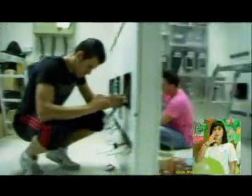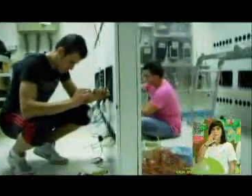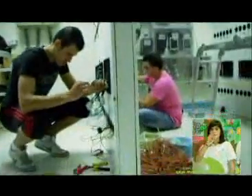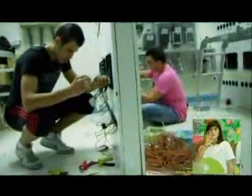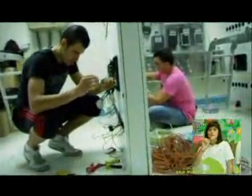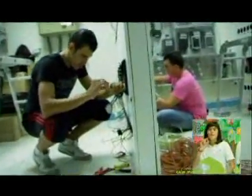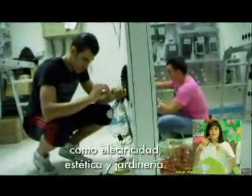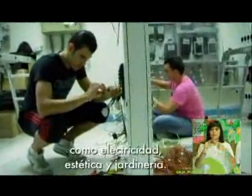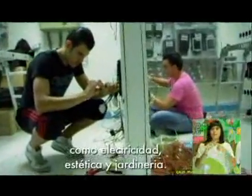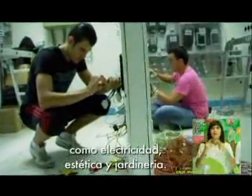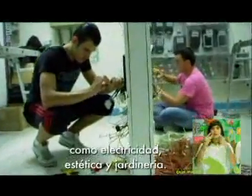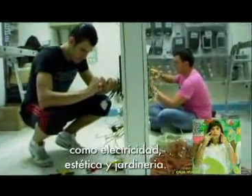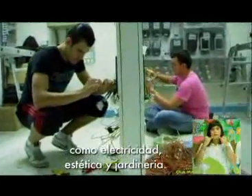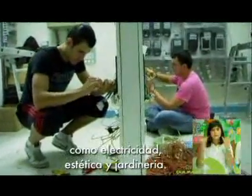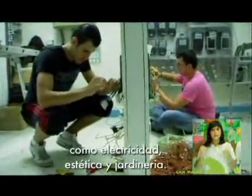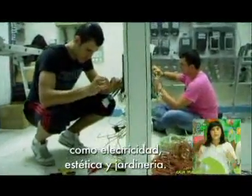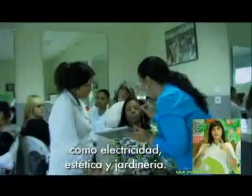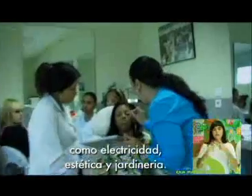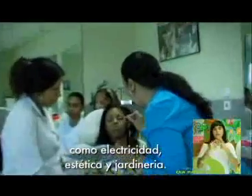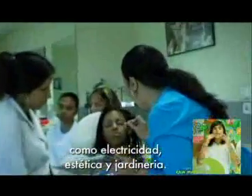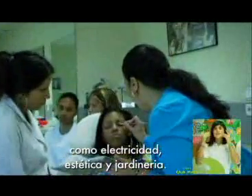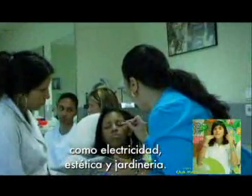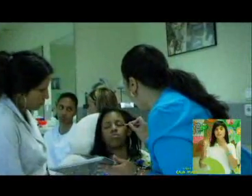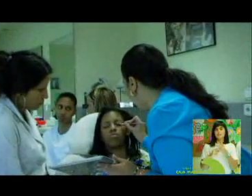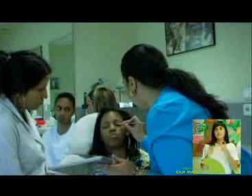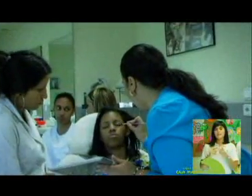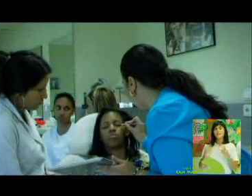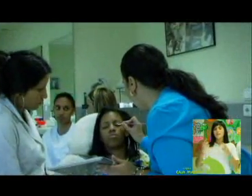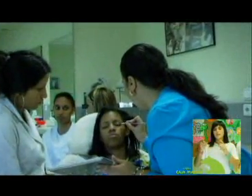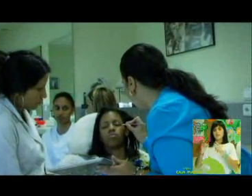como electricidad, estética y jardinería.